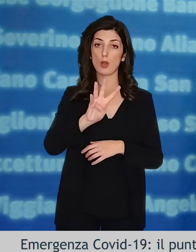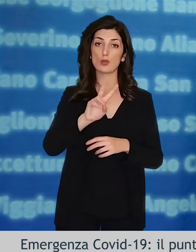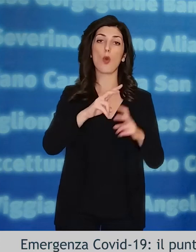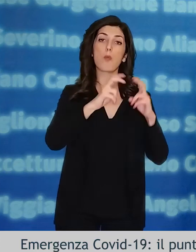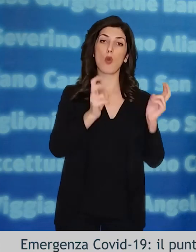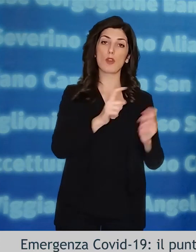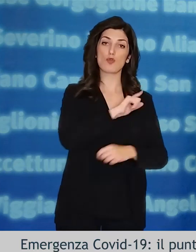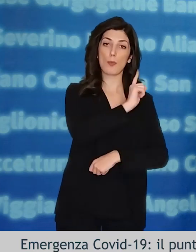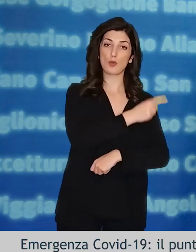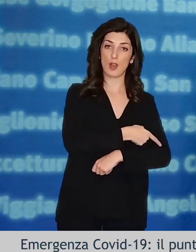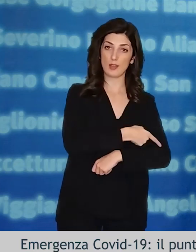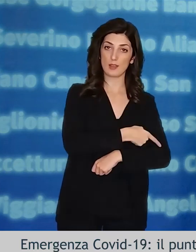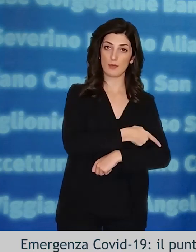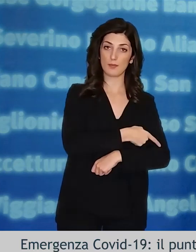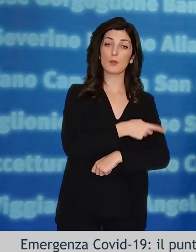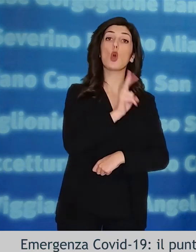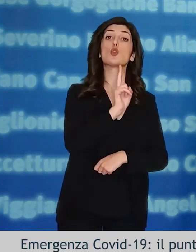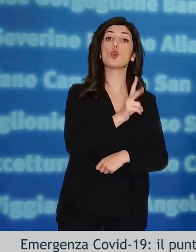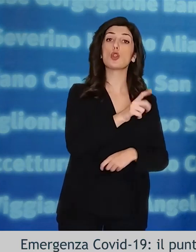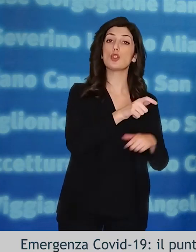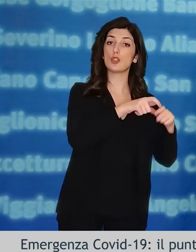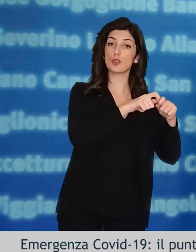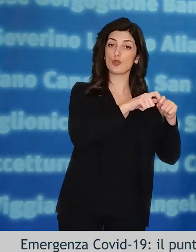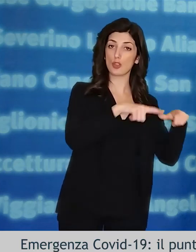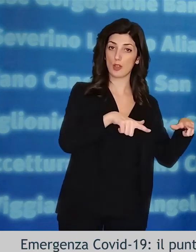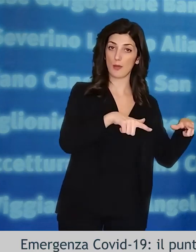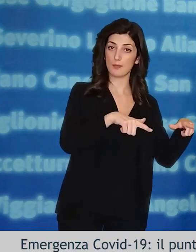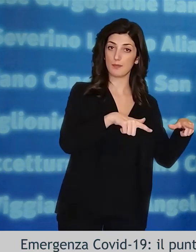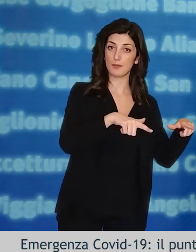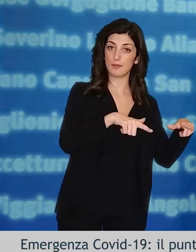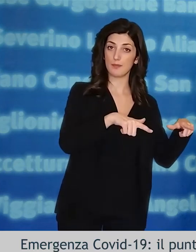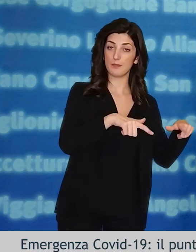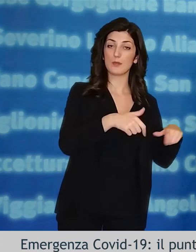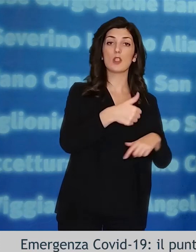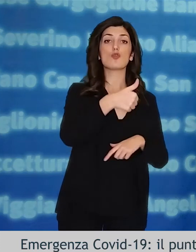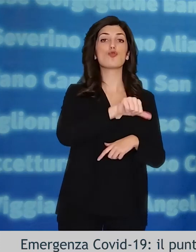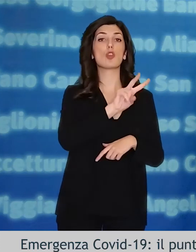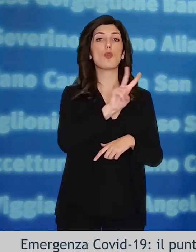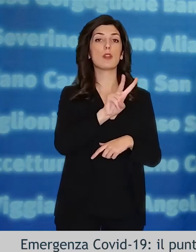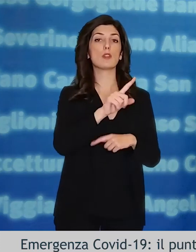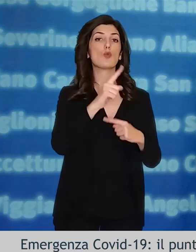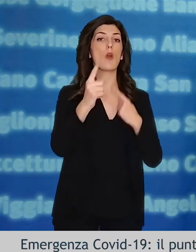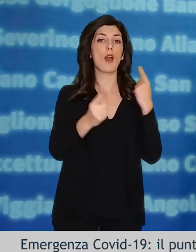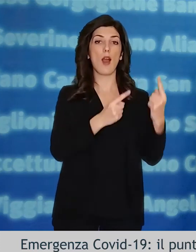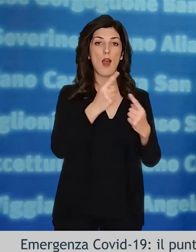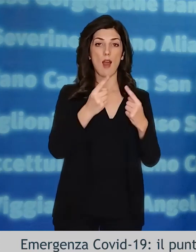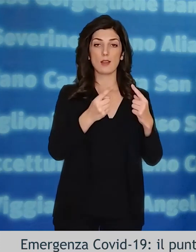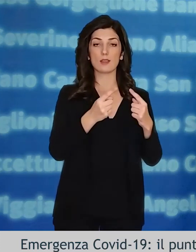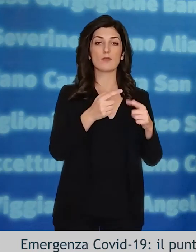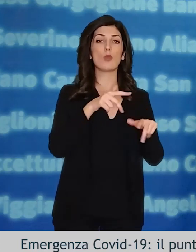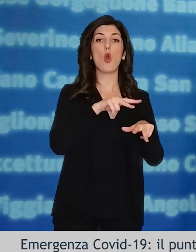134 sono attribuiti alla provincia di Potenza e di questi 12 interessano il capoluogo. I rimanenti